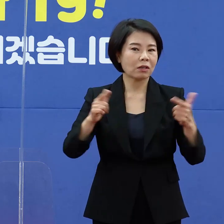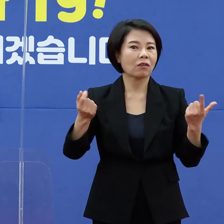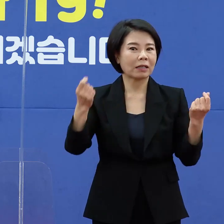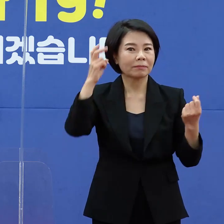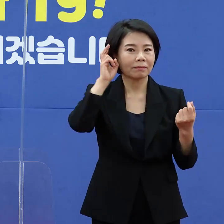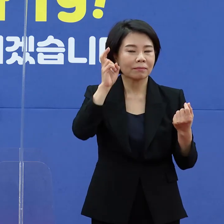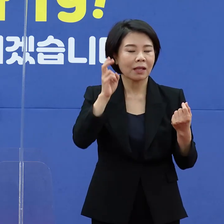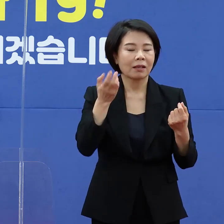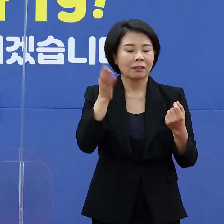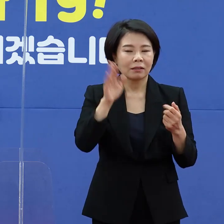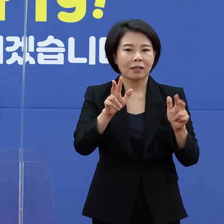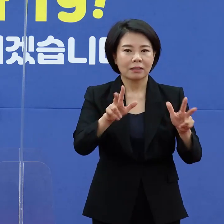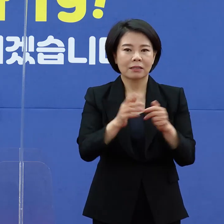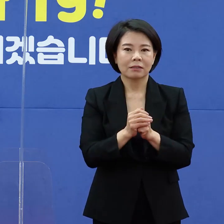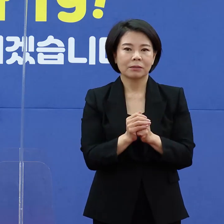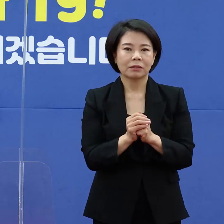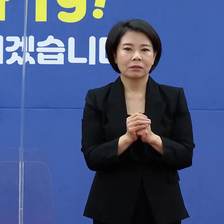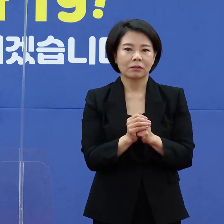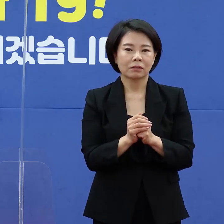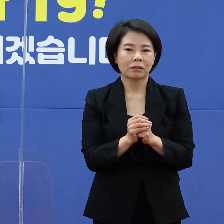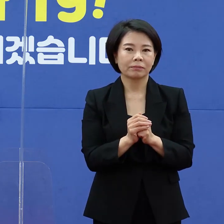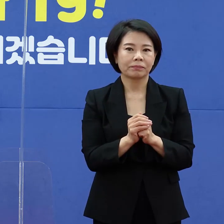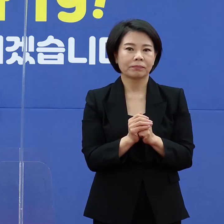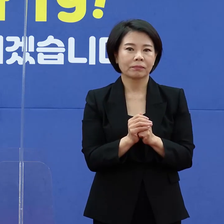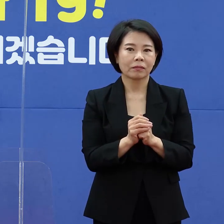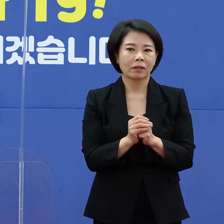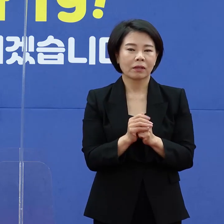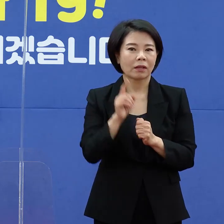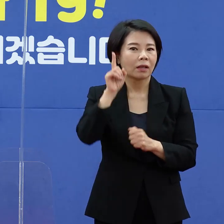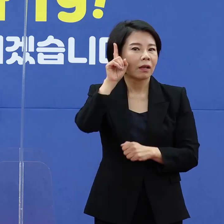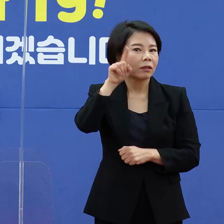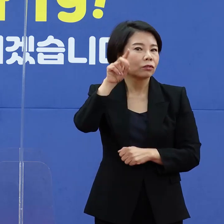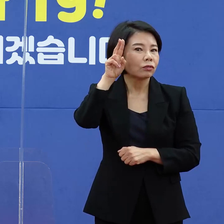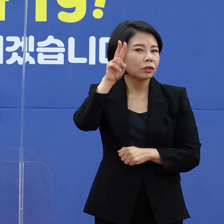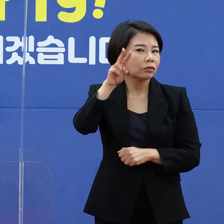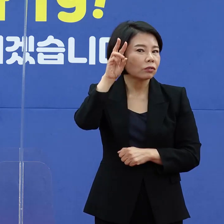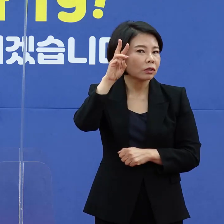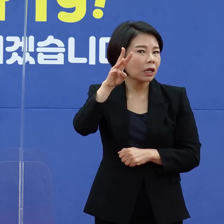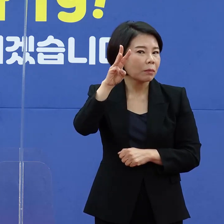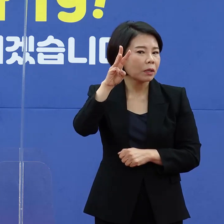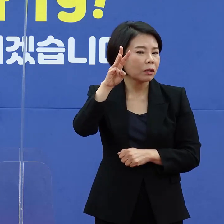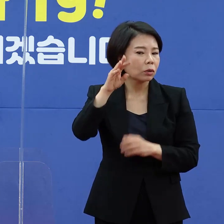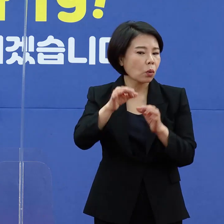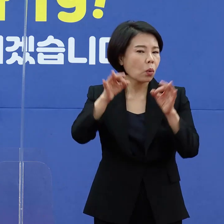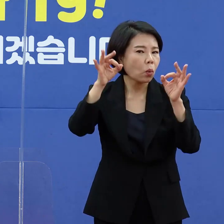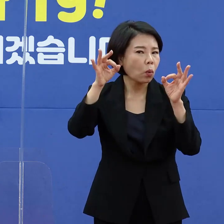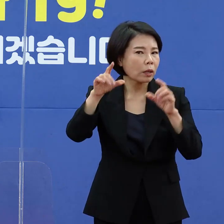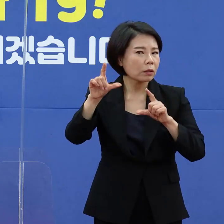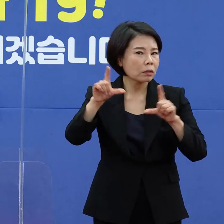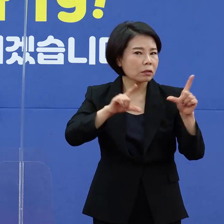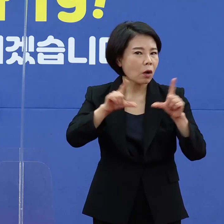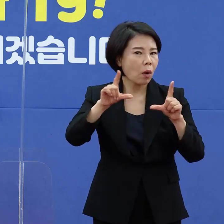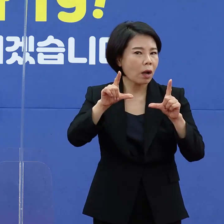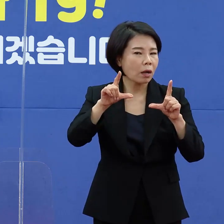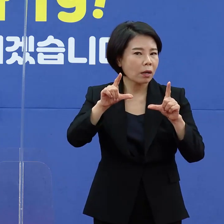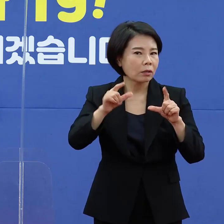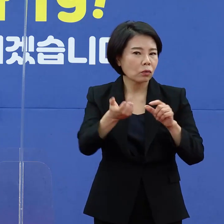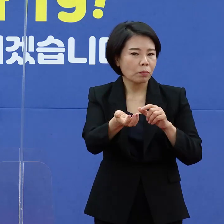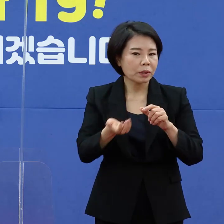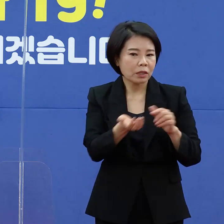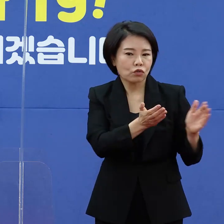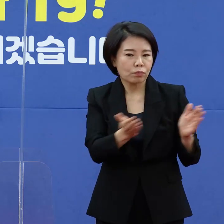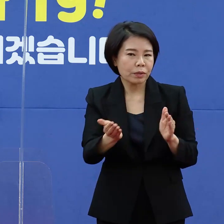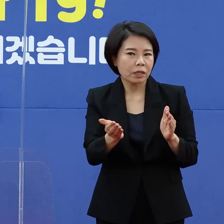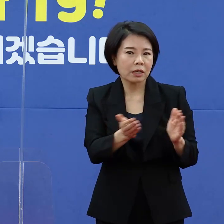지금 이제 최근에 한 하루 이틀 2, 3일 사이에 이런 상황들이 지금 저희가 대비하고 있기 때문에